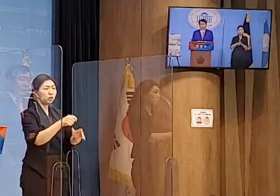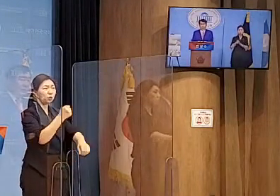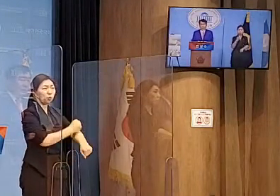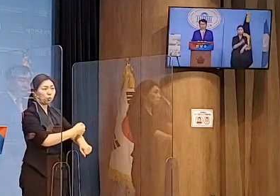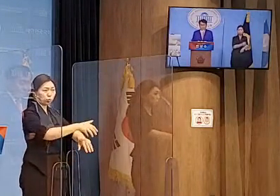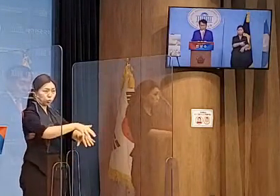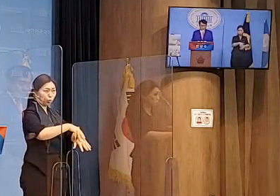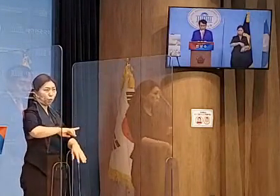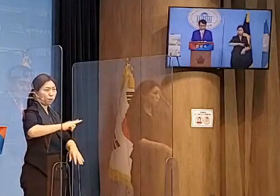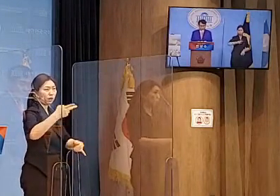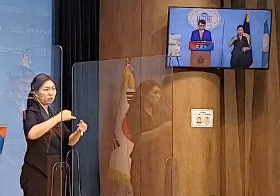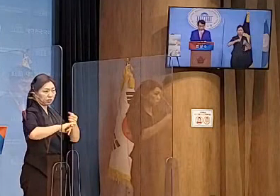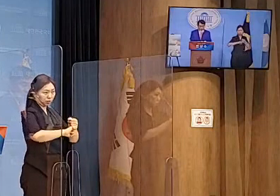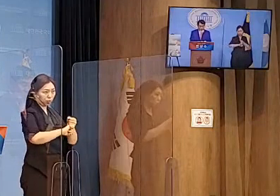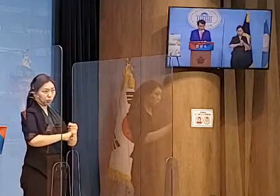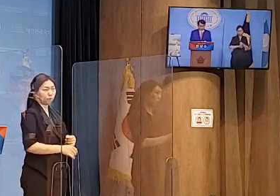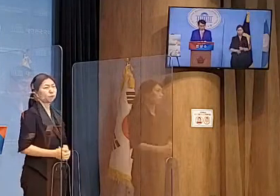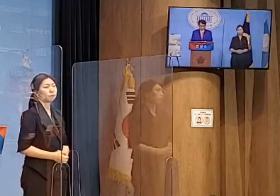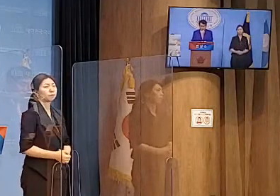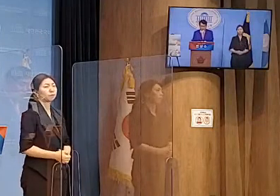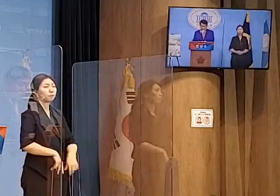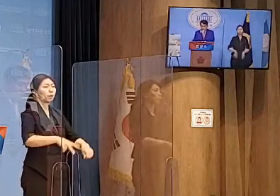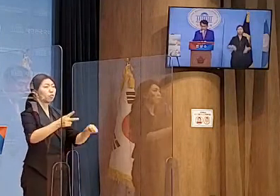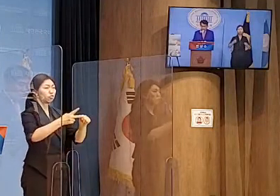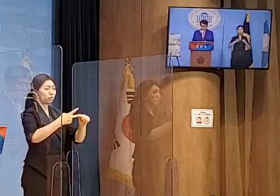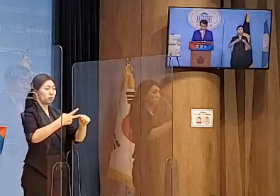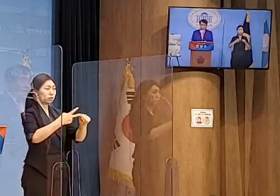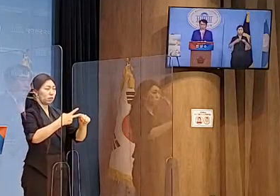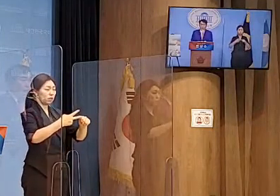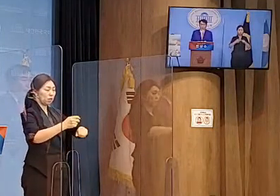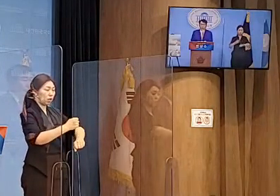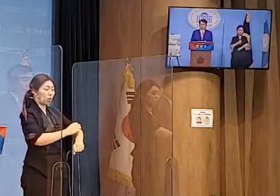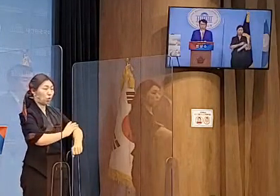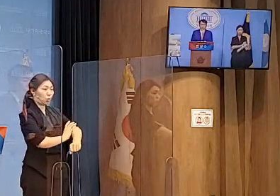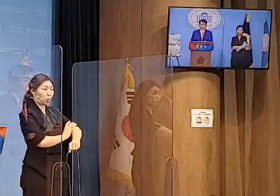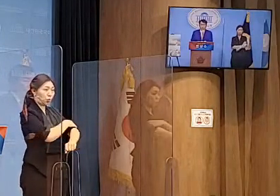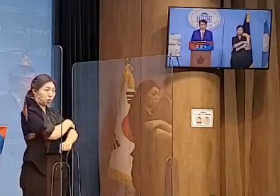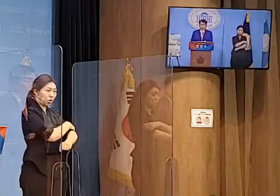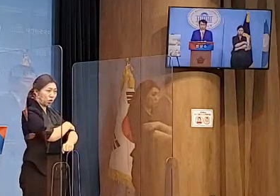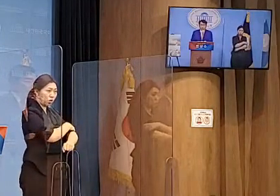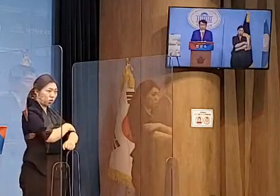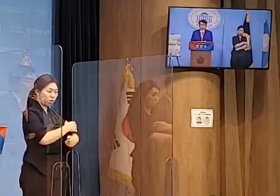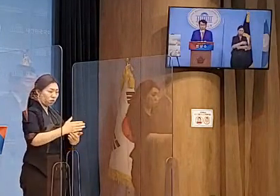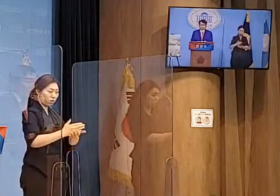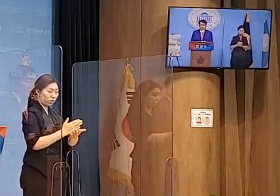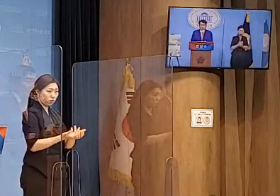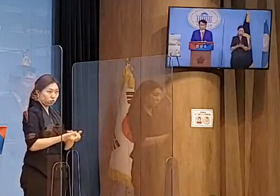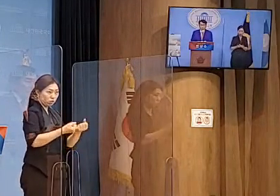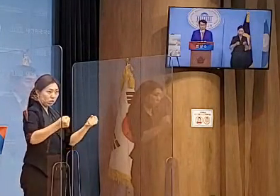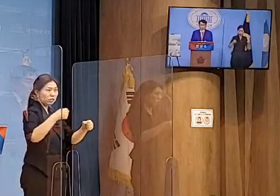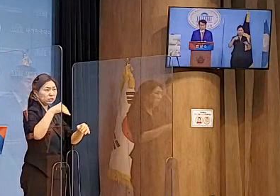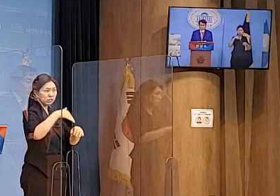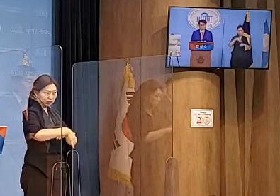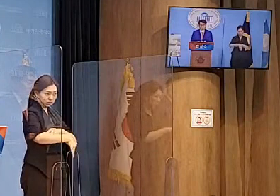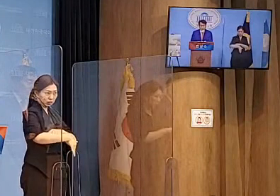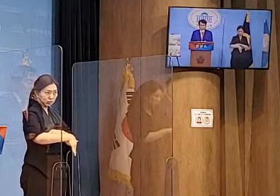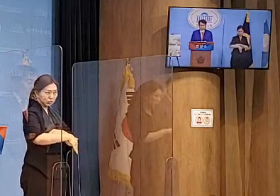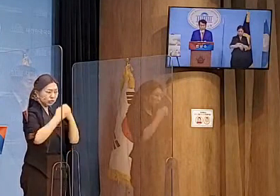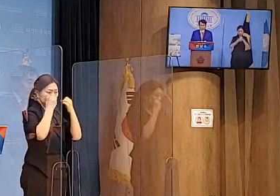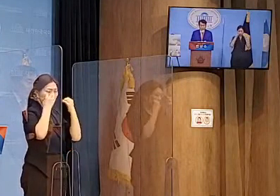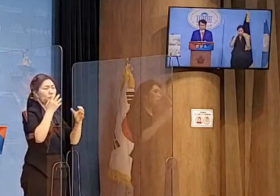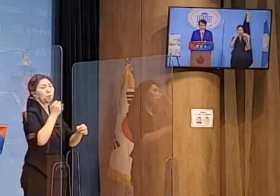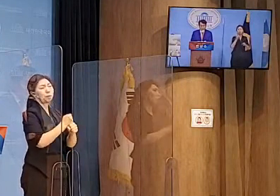둘째, 근력 분산형 대통령제로의 개헌을 추진해